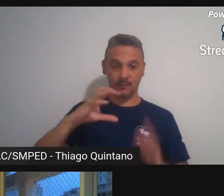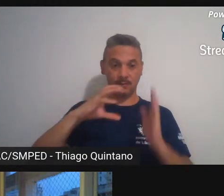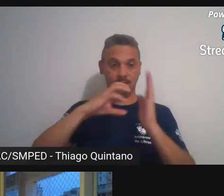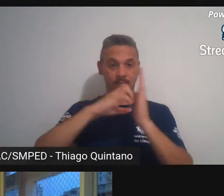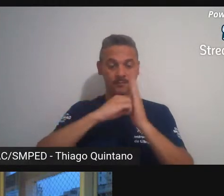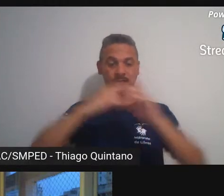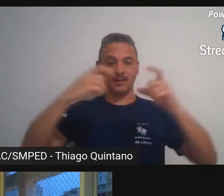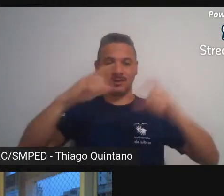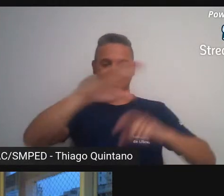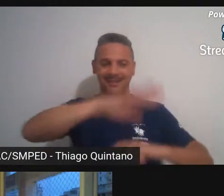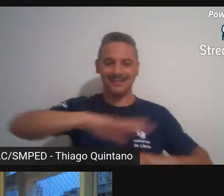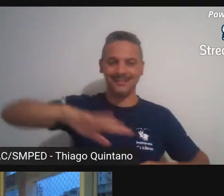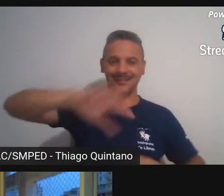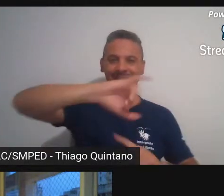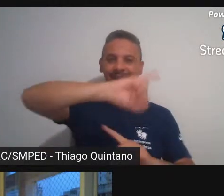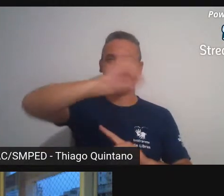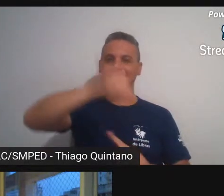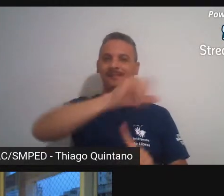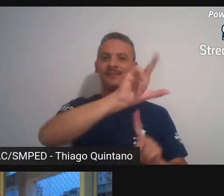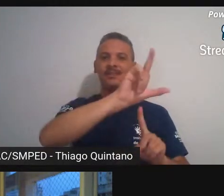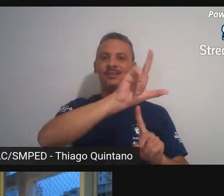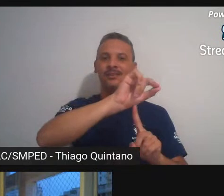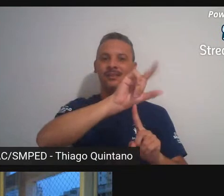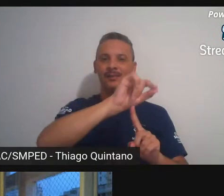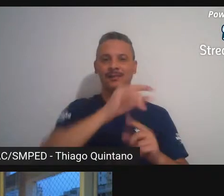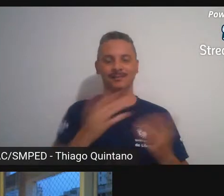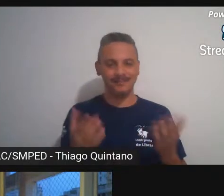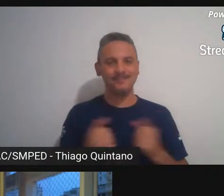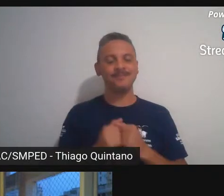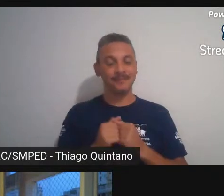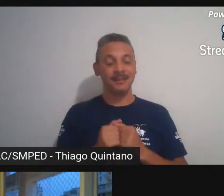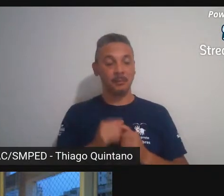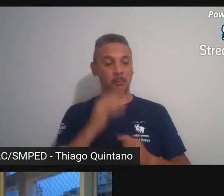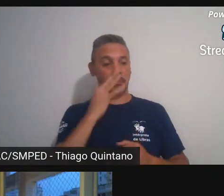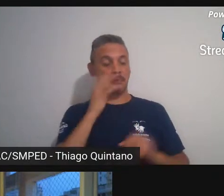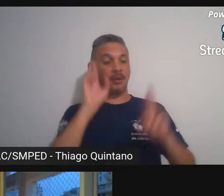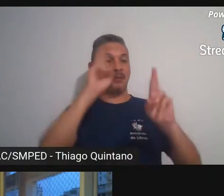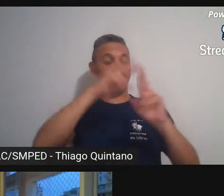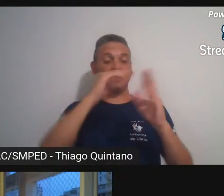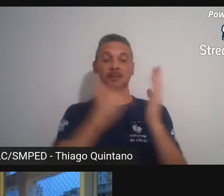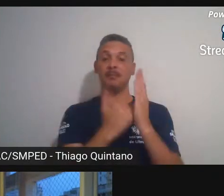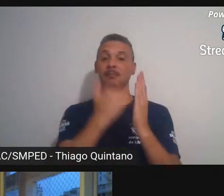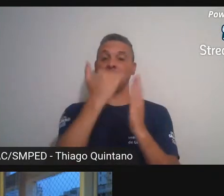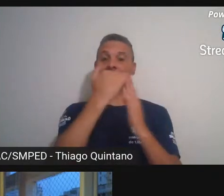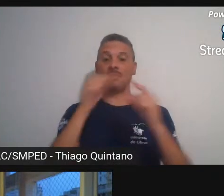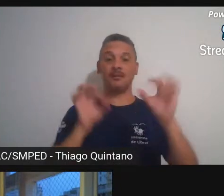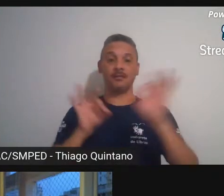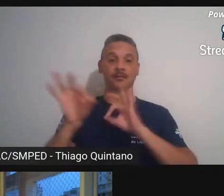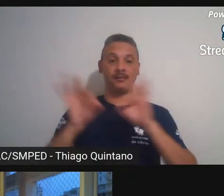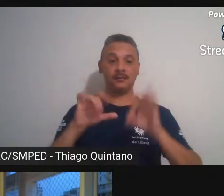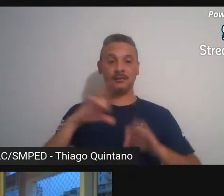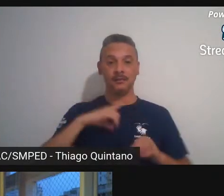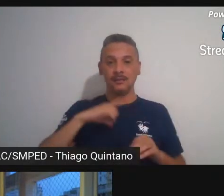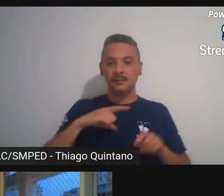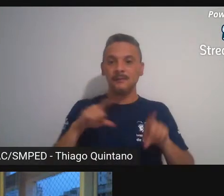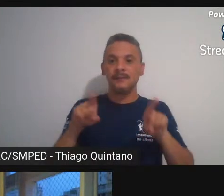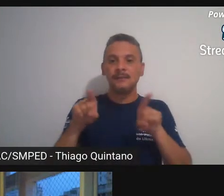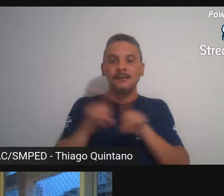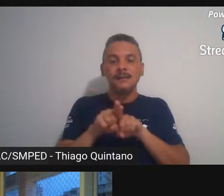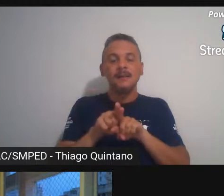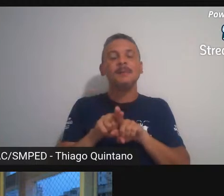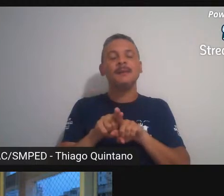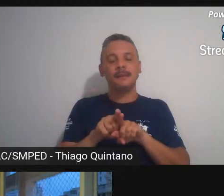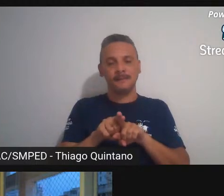Jaraguá ou seja essa que é a nossa maior referência em escala e também a